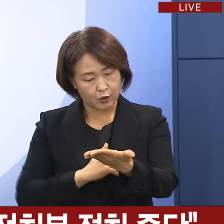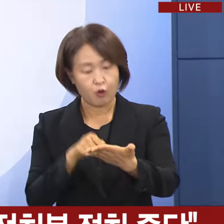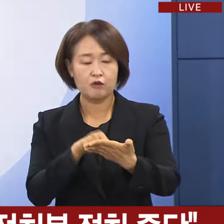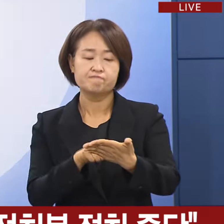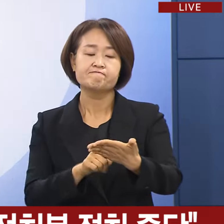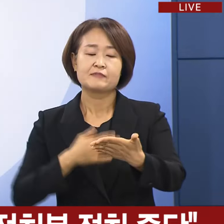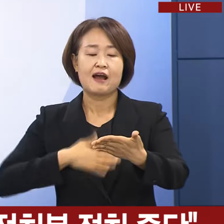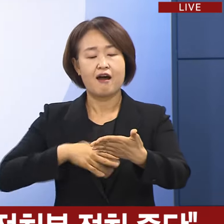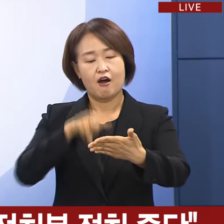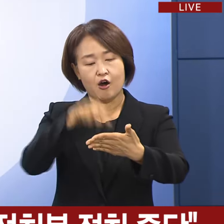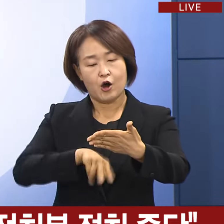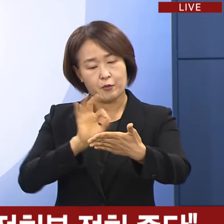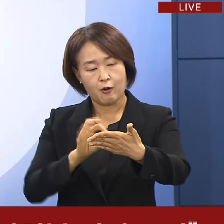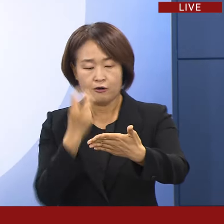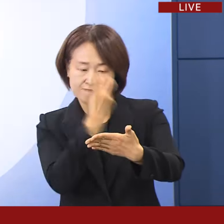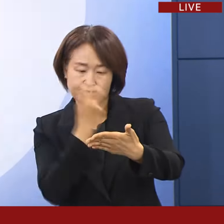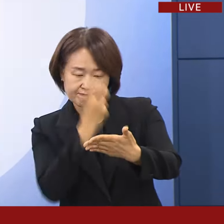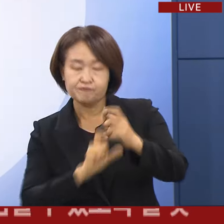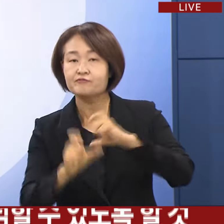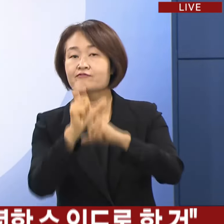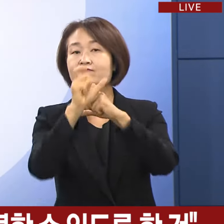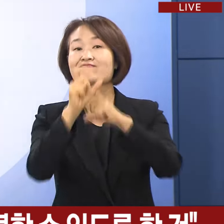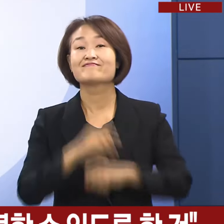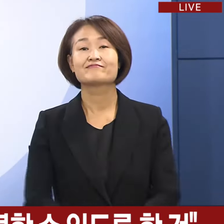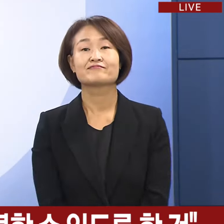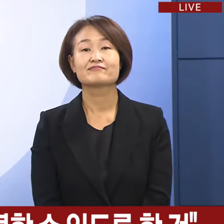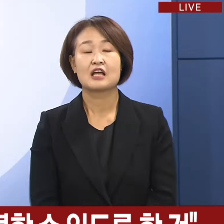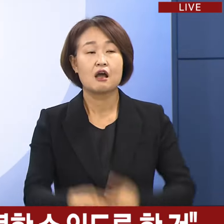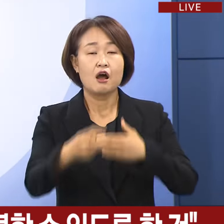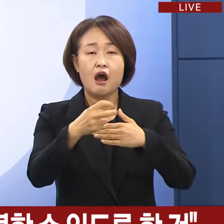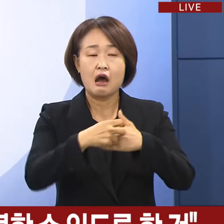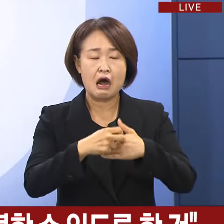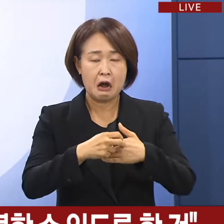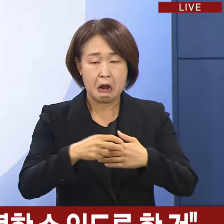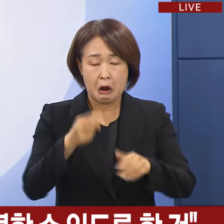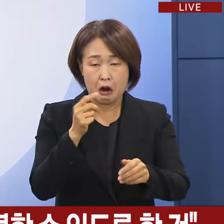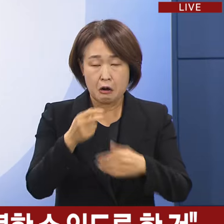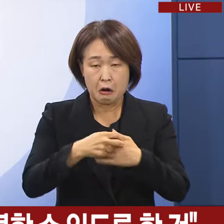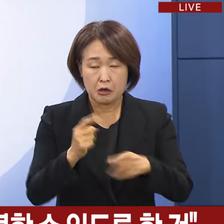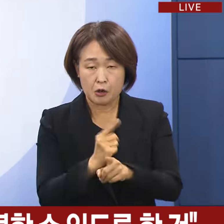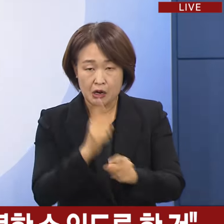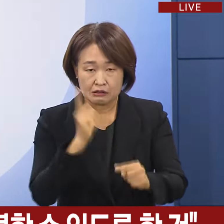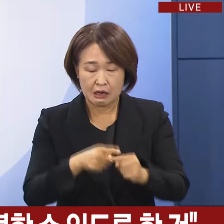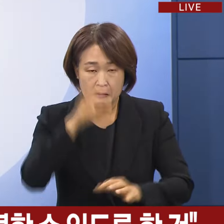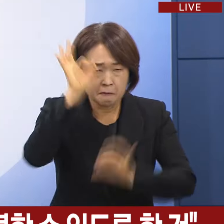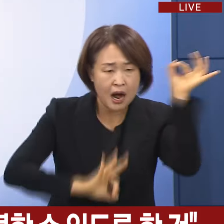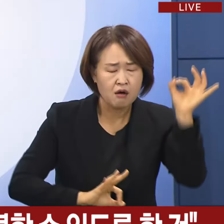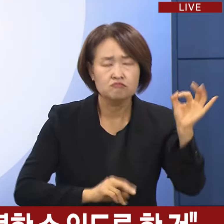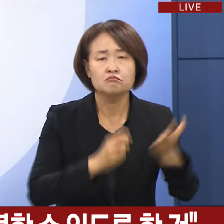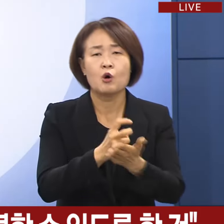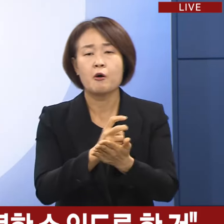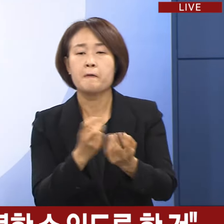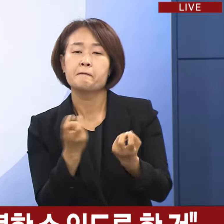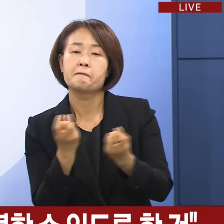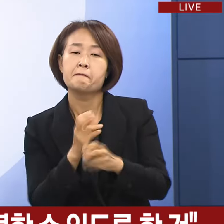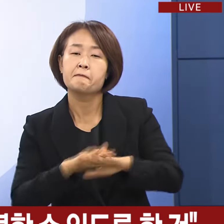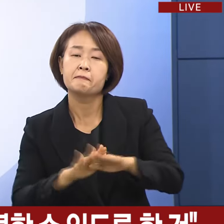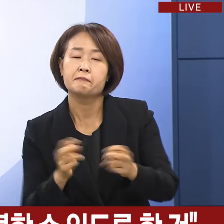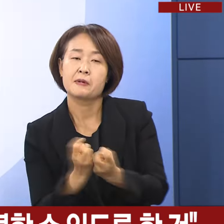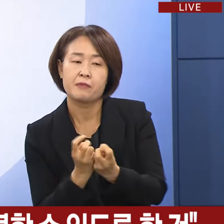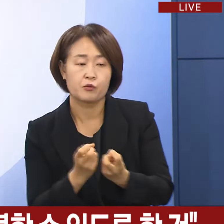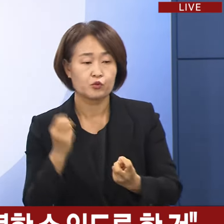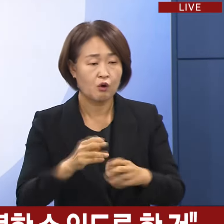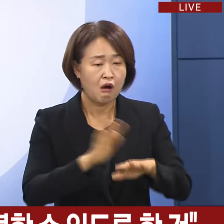적극적으로 검토하고 있습니다. 의료 사고에 대한 법적 대책 마련, 열악한